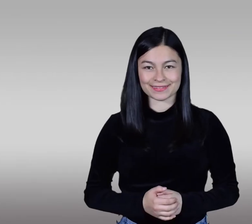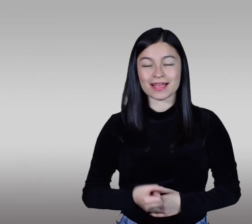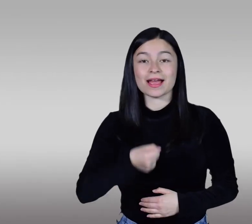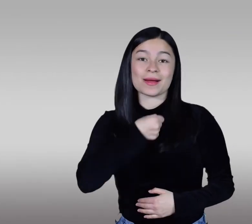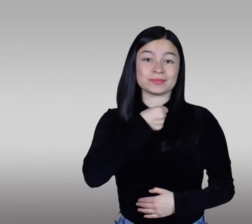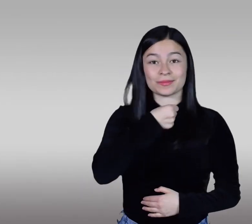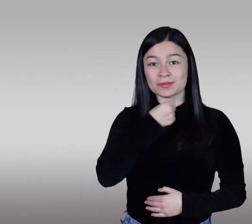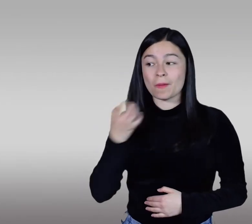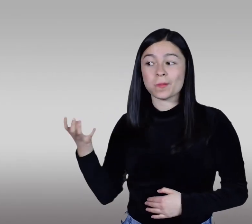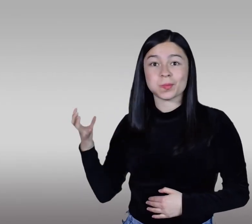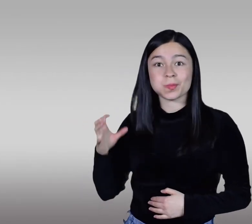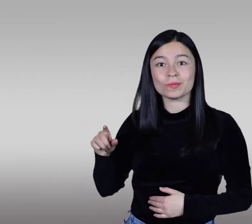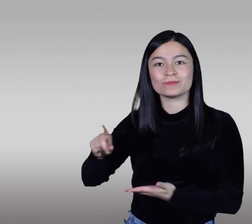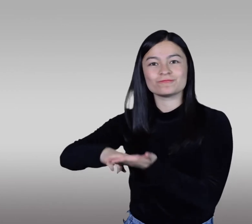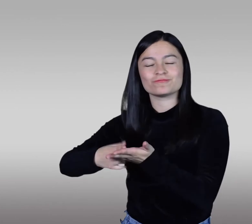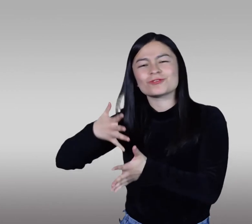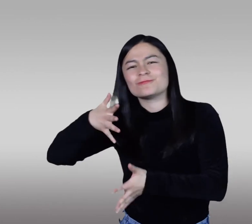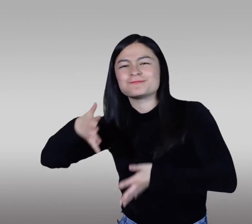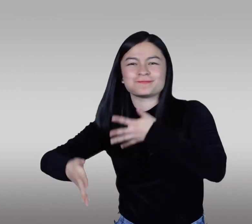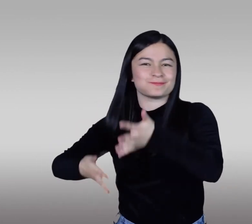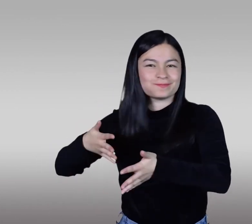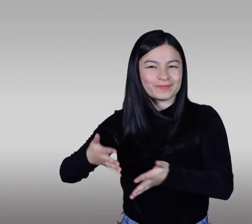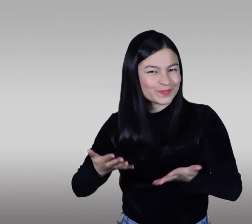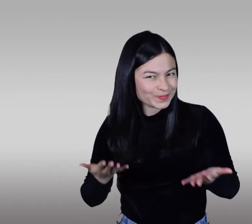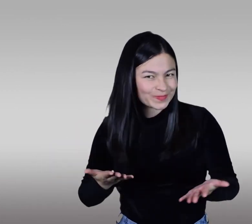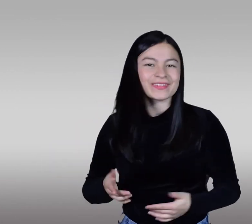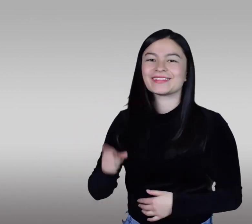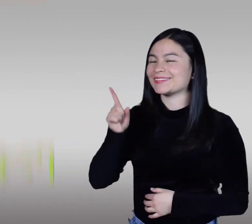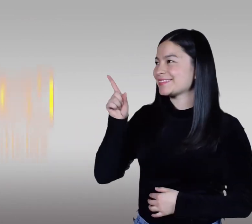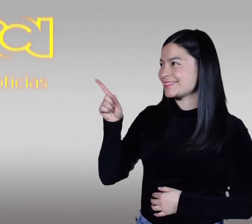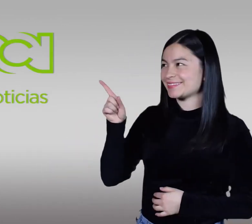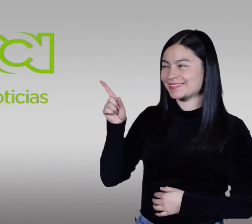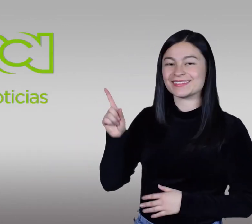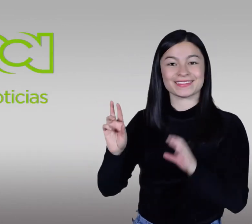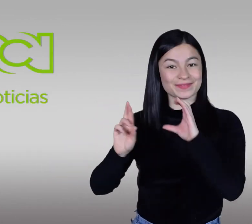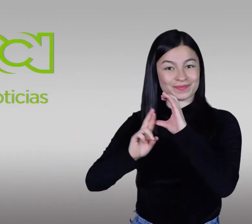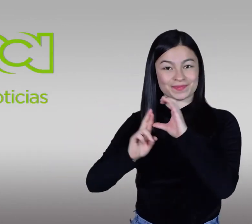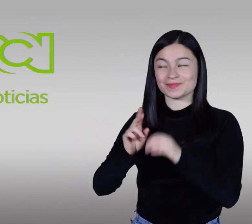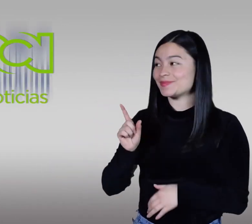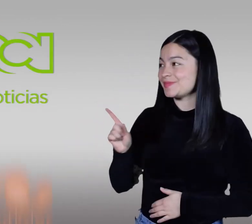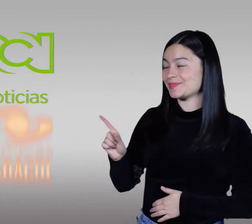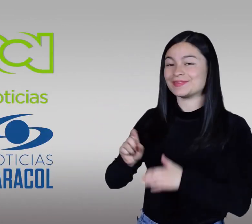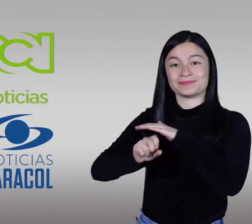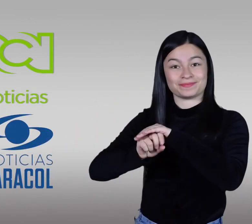Para la sección de noticias en canales como RCN y Caracol,